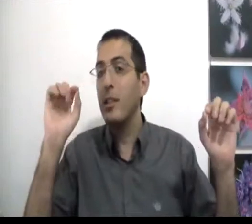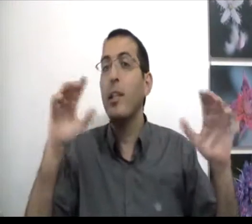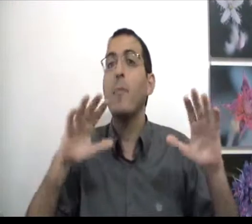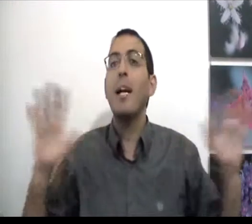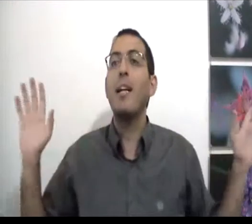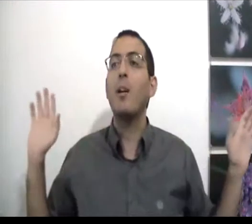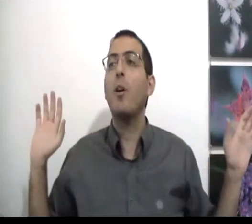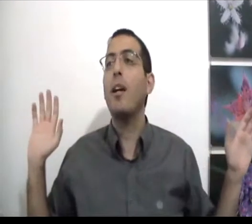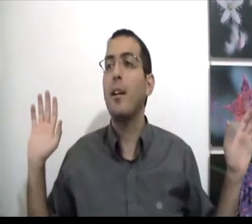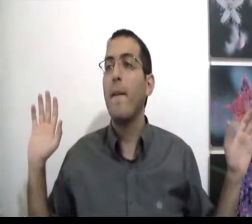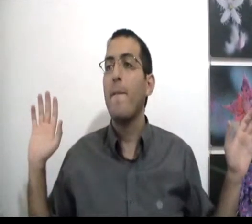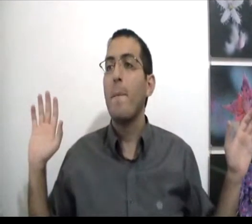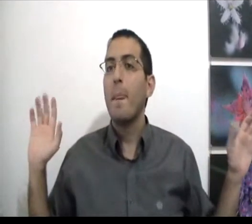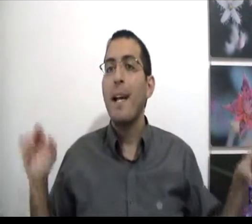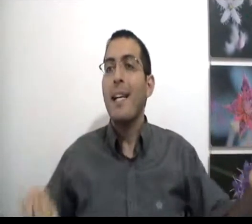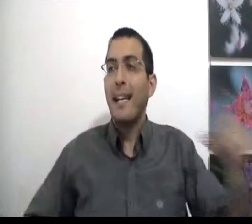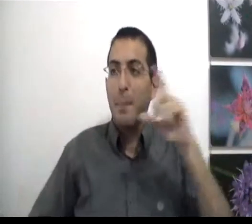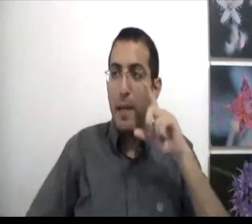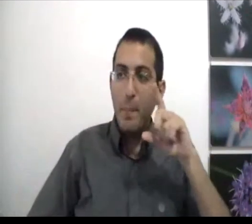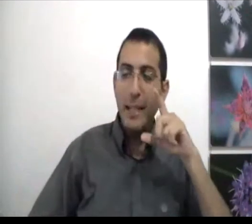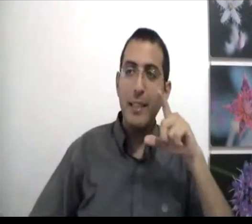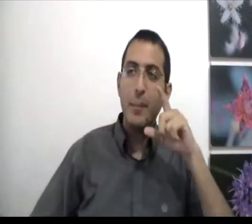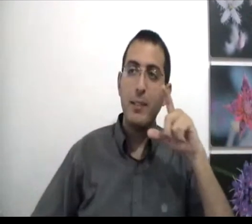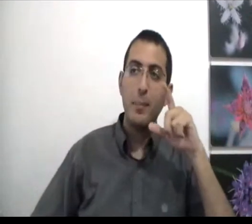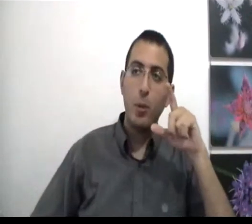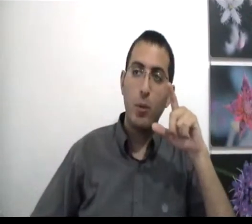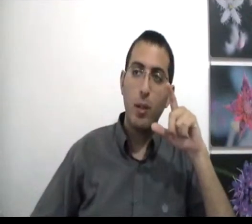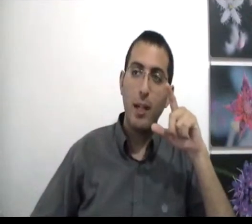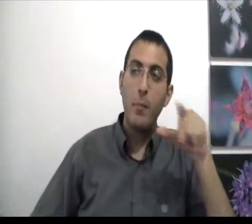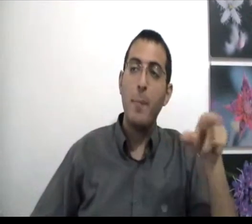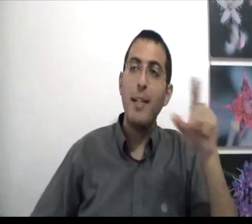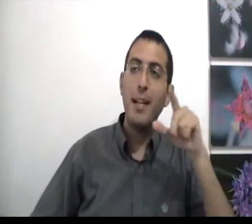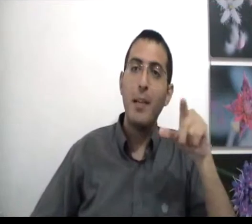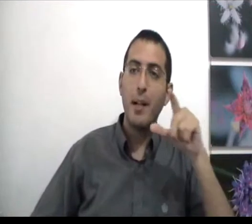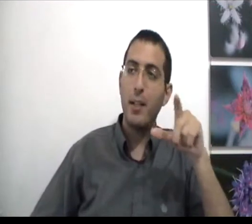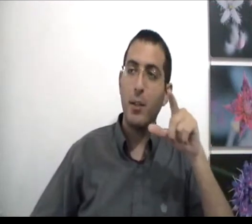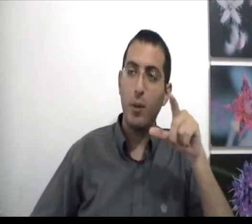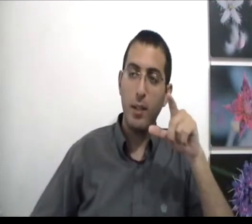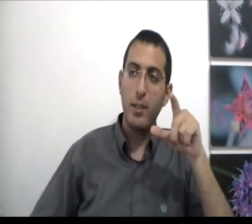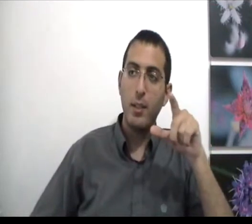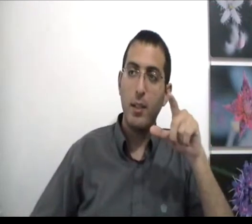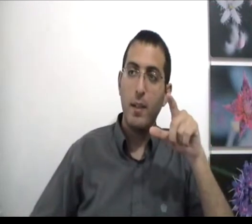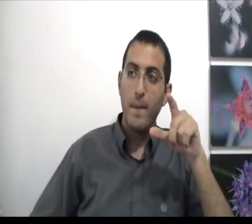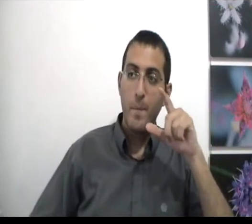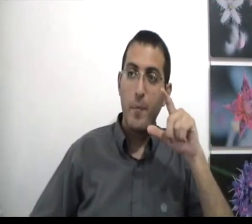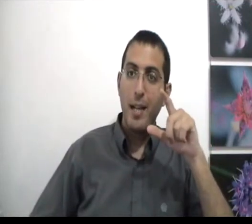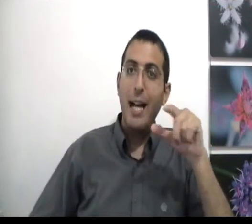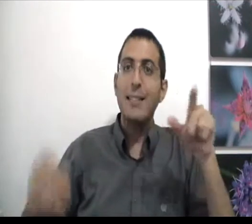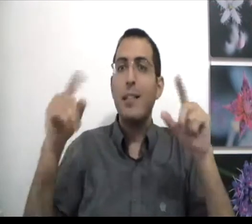שנגמר לך הכוח כי באמת היית מנסה בכל כוח לך ובאמת היה נגמר לך הכוח אז היית